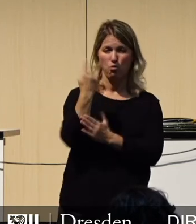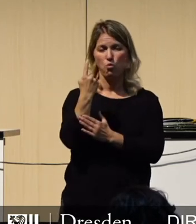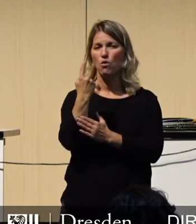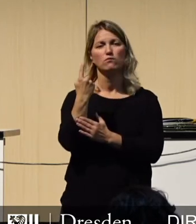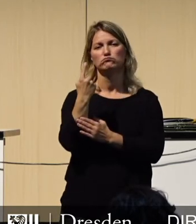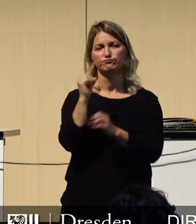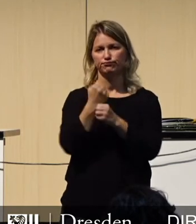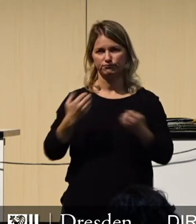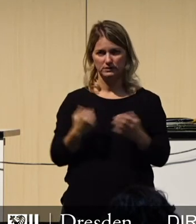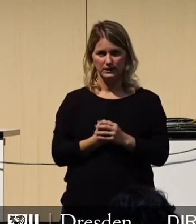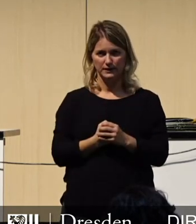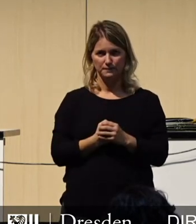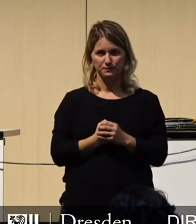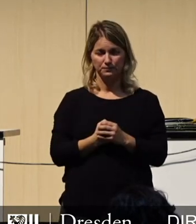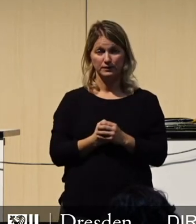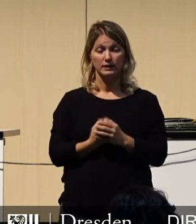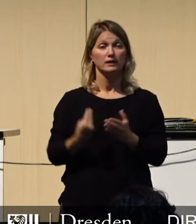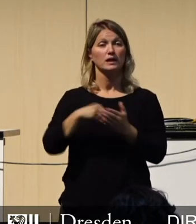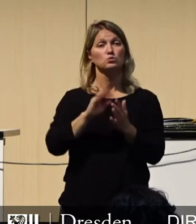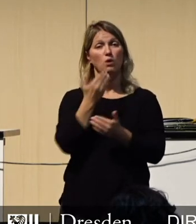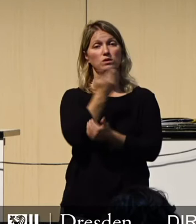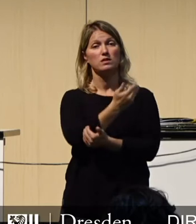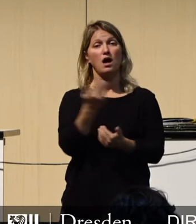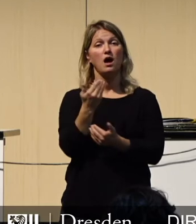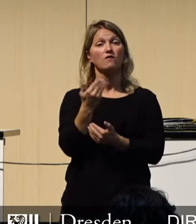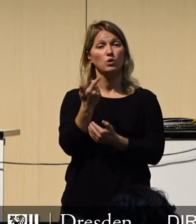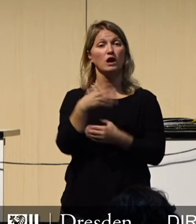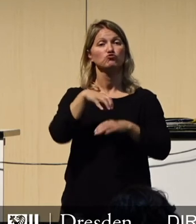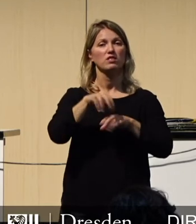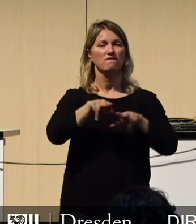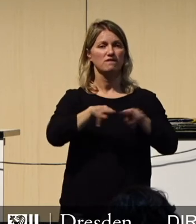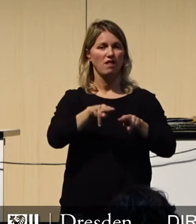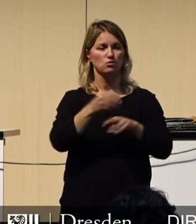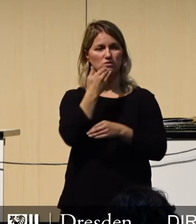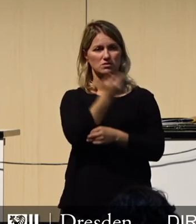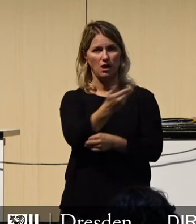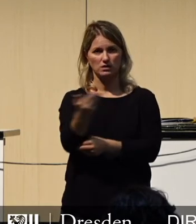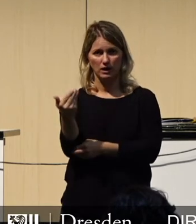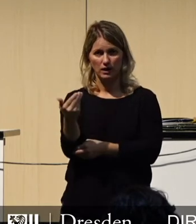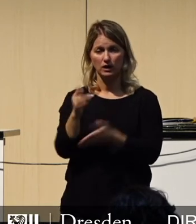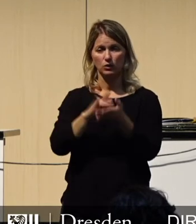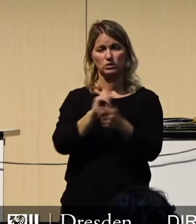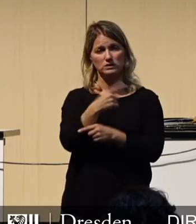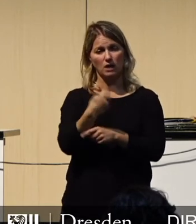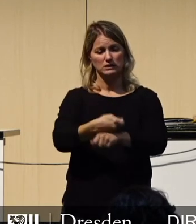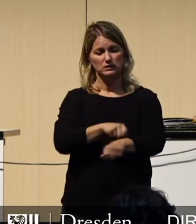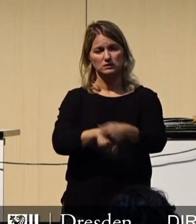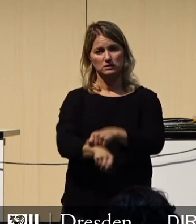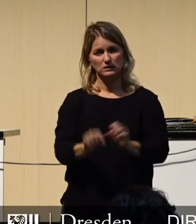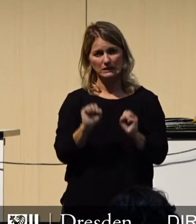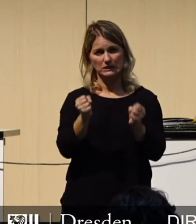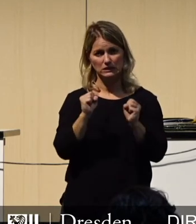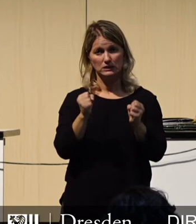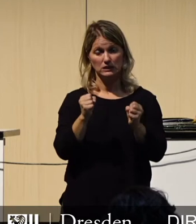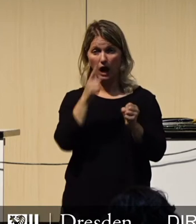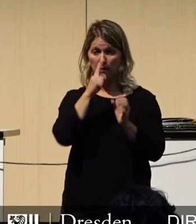Mein Dank geht auch an die Kolleginnen und Kollegen in der Stadtverwaltung, die mit großem Engagement unter widrigen Bedingungen